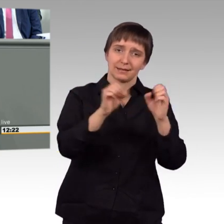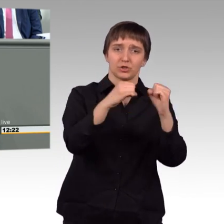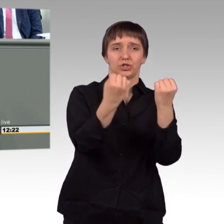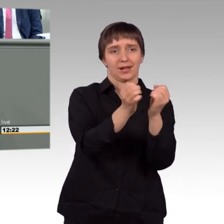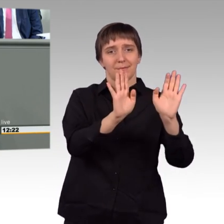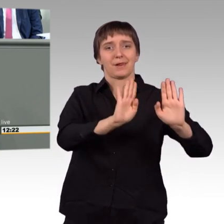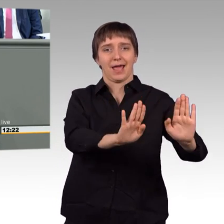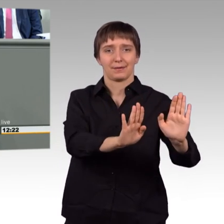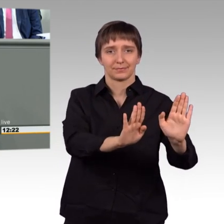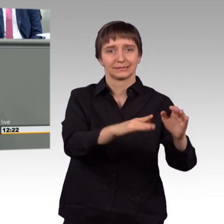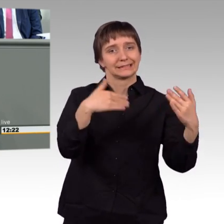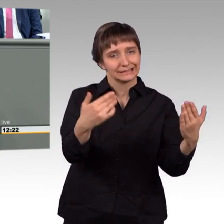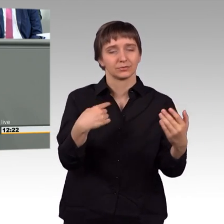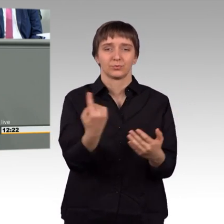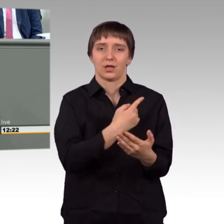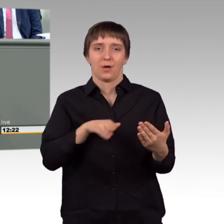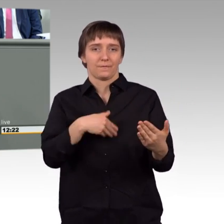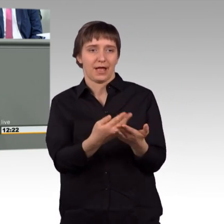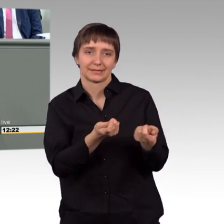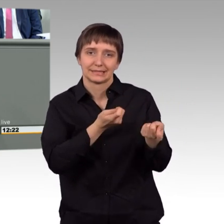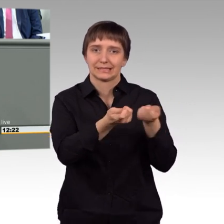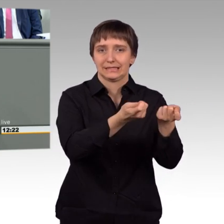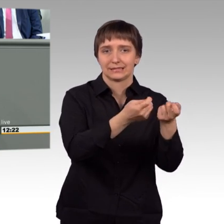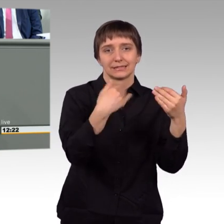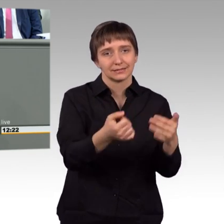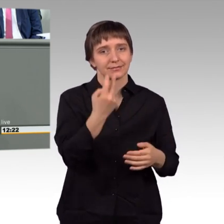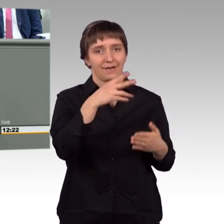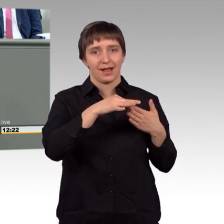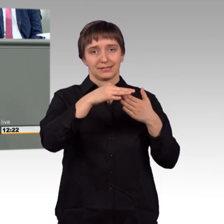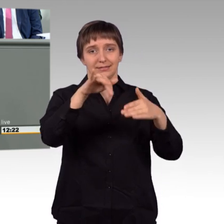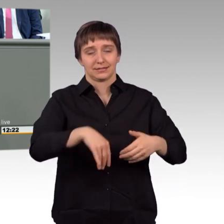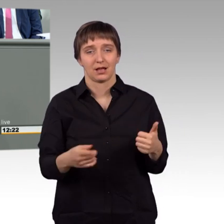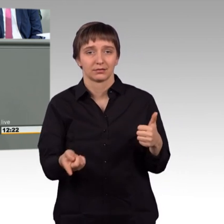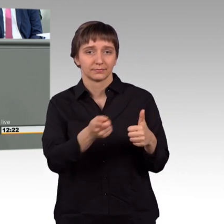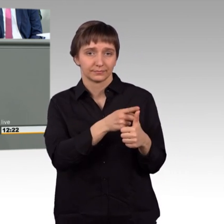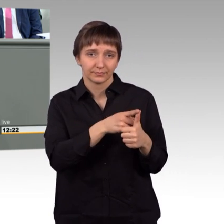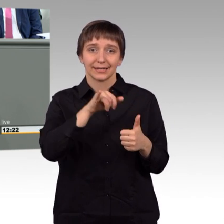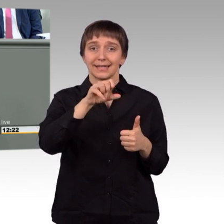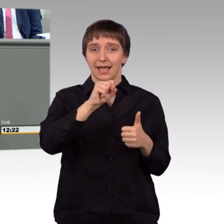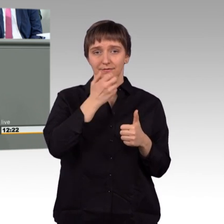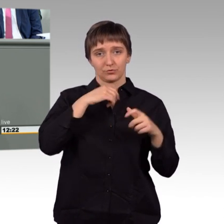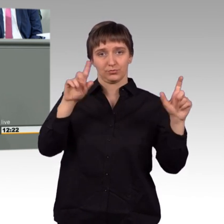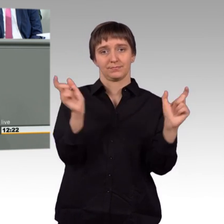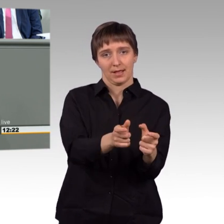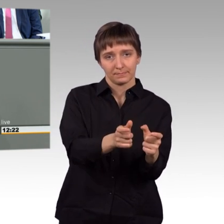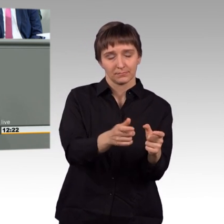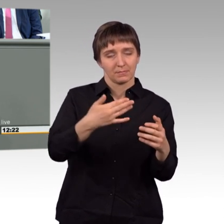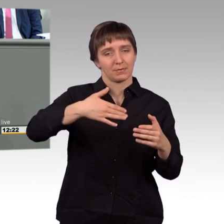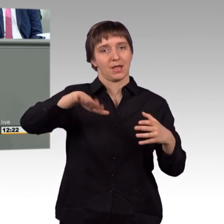muss unsere Aufgabe sein. Und hier haben wir zwei Ansätze. Erstens die Eindämmung des IS, die zunehmend gelingt. Wir werden das auch mit einem